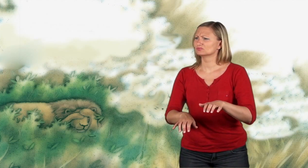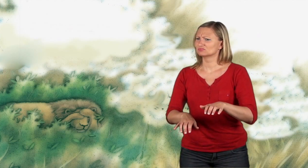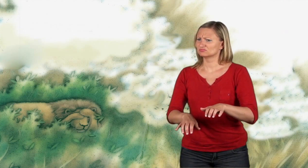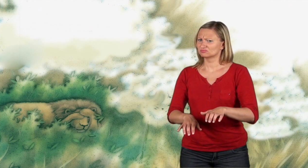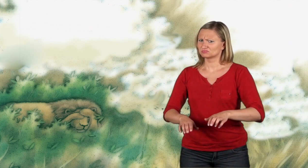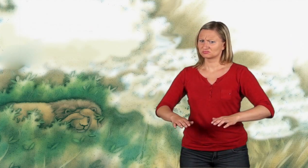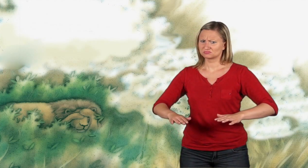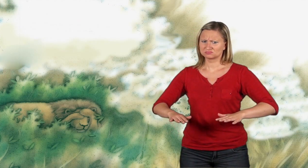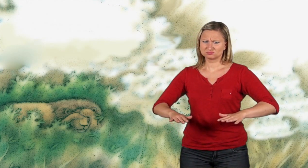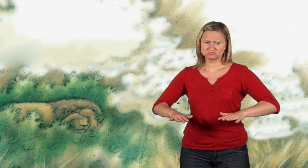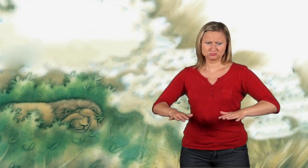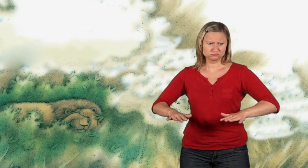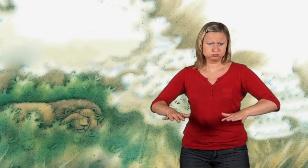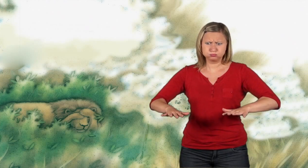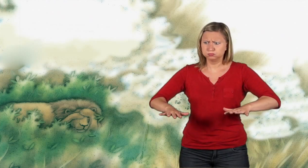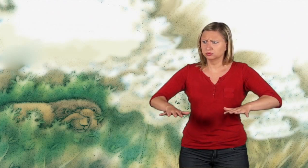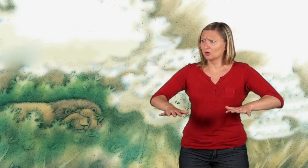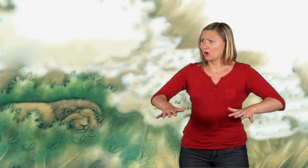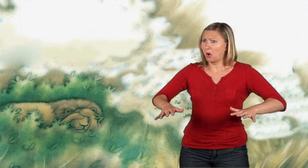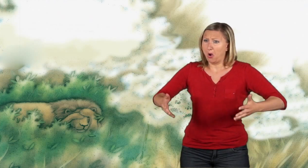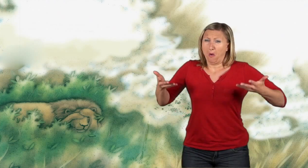Auf einmal begann die Erde zu zittern.